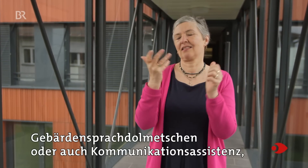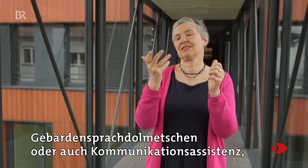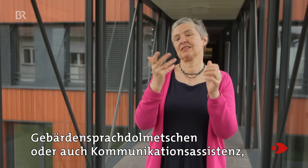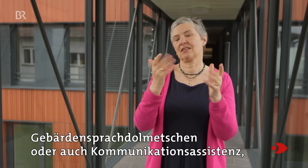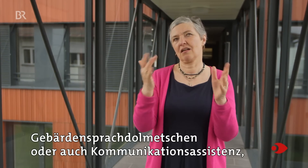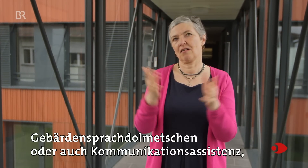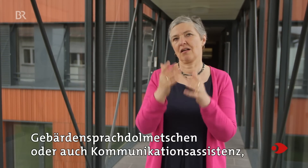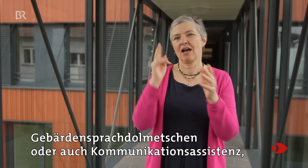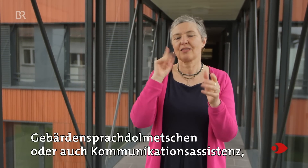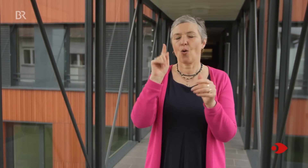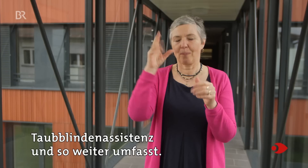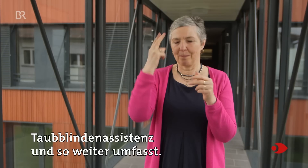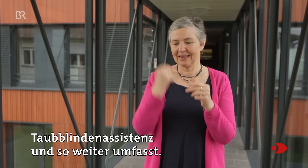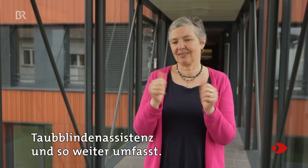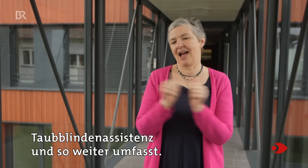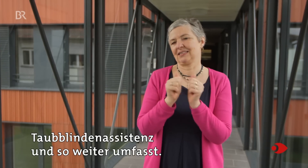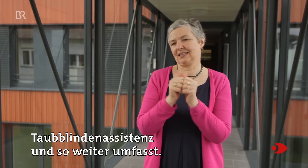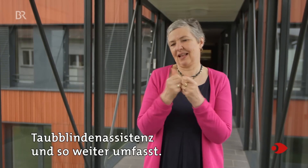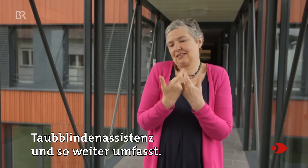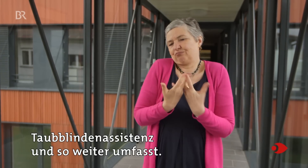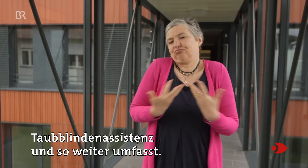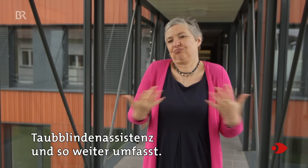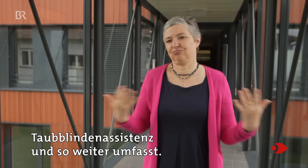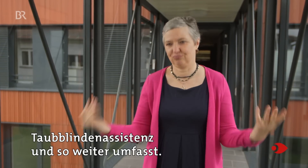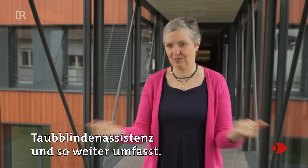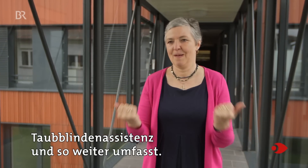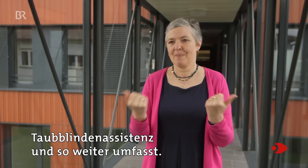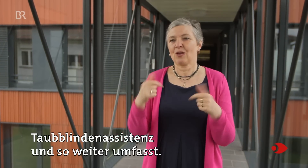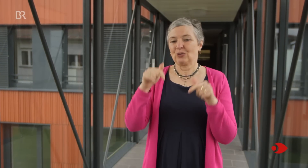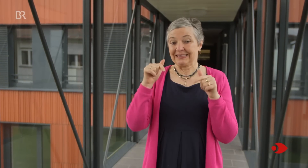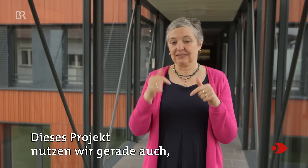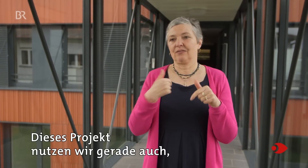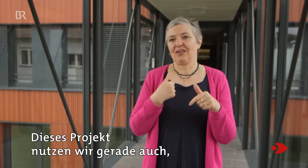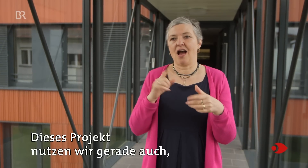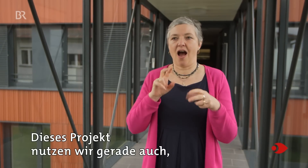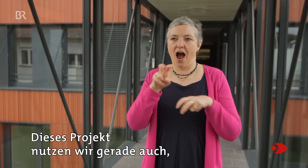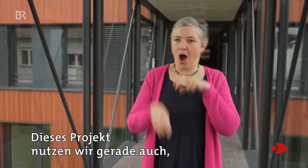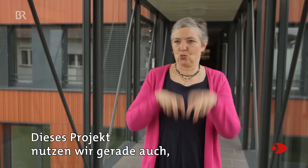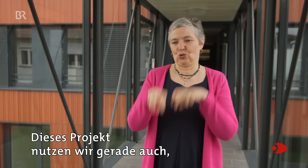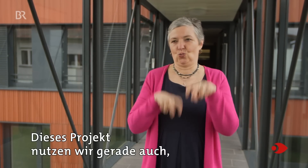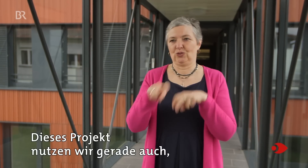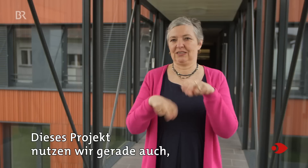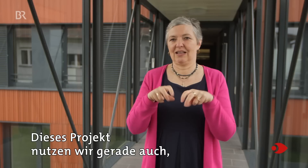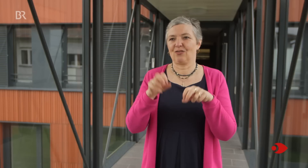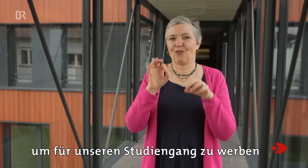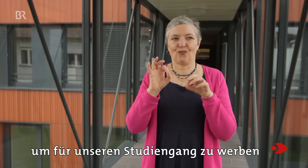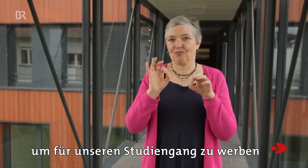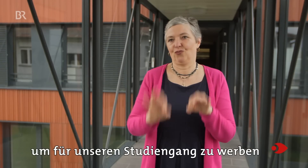Kommunikationsassistenz, Taubblindenassistenz und so weiter umfasst. Dieses Projekt nutzen wir gerade auch, um für